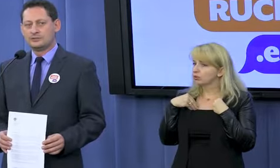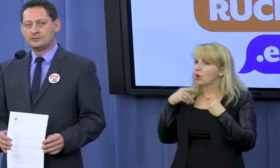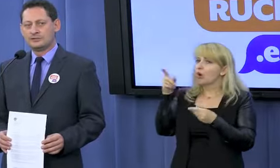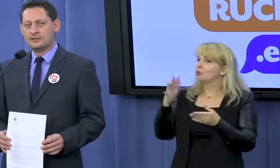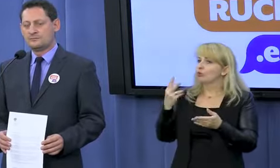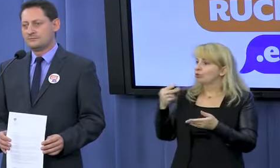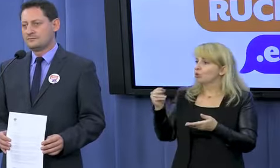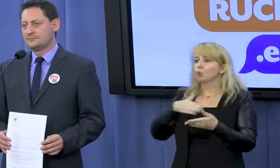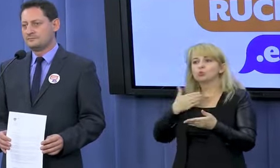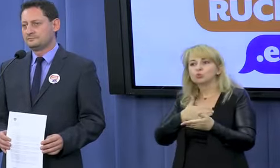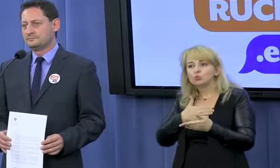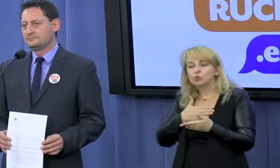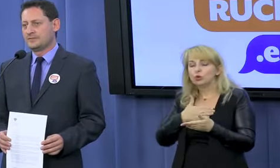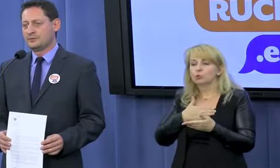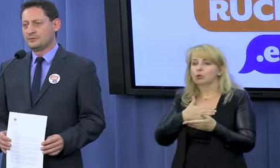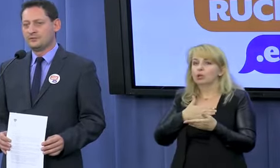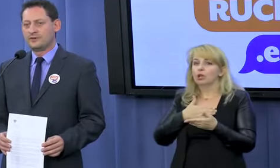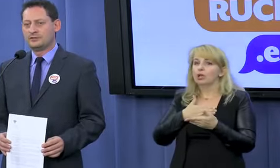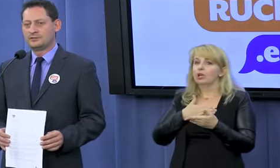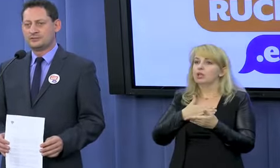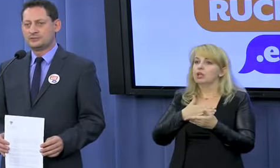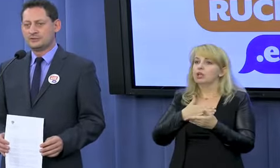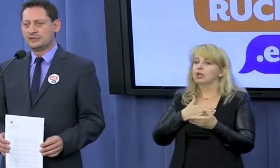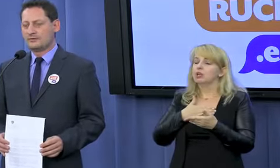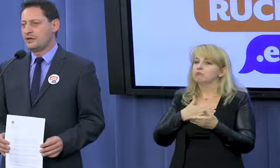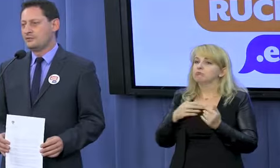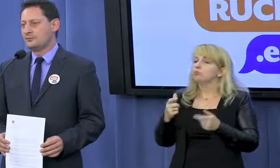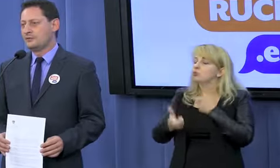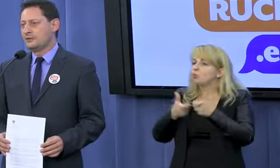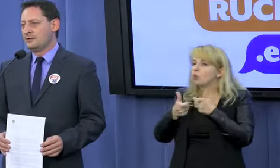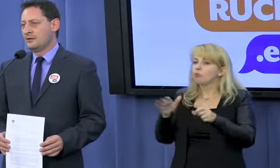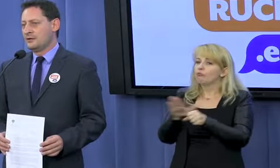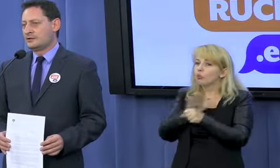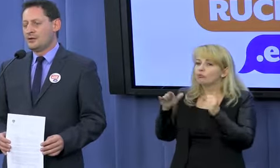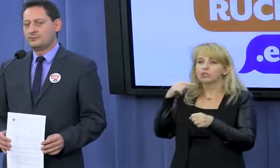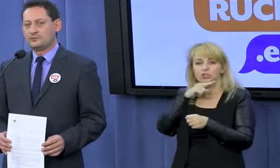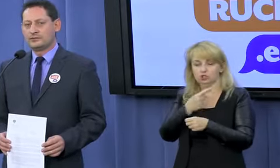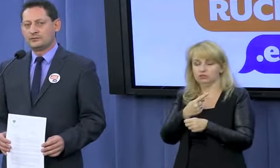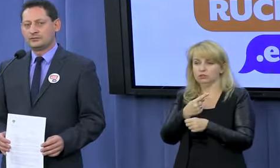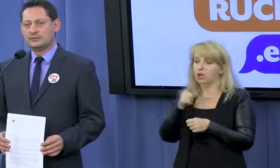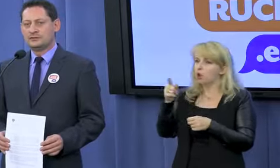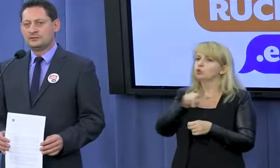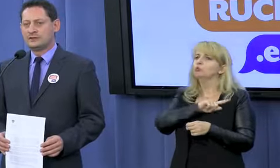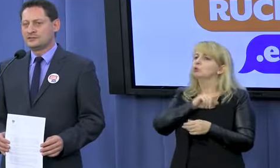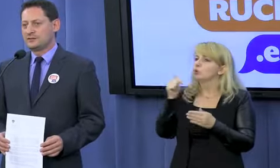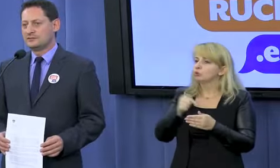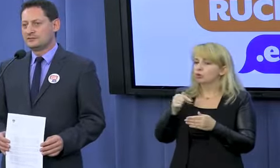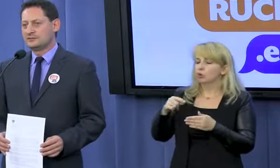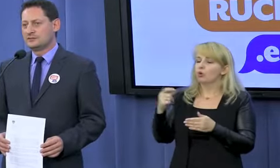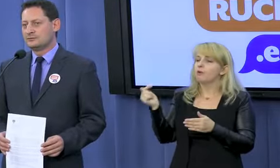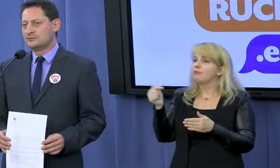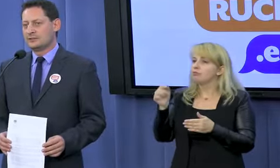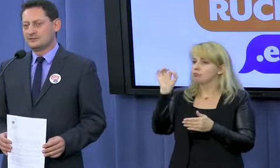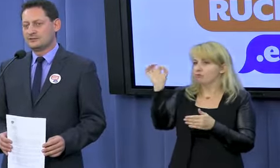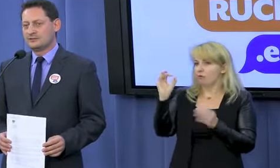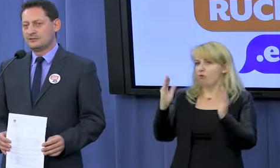nie czują się zobligowani do zadośćuczynienia ofiarom, dbają tylko i wyłącznie o interes własnej